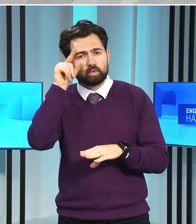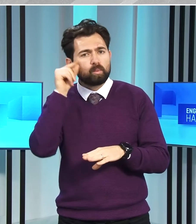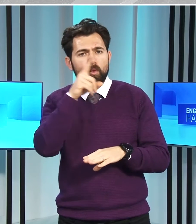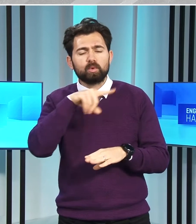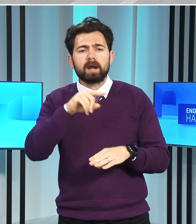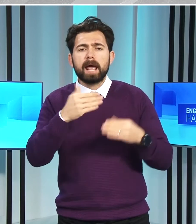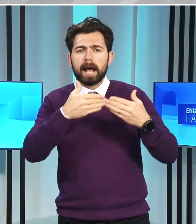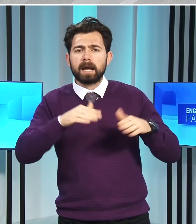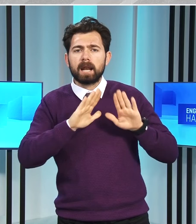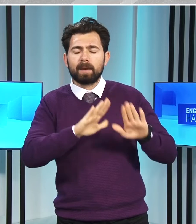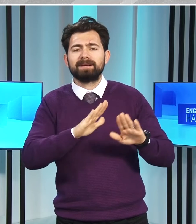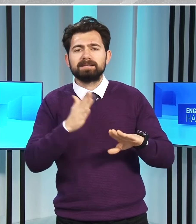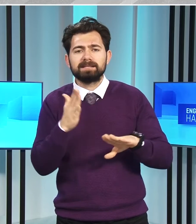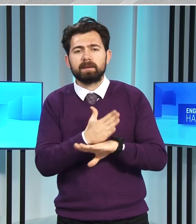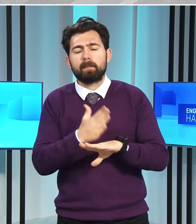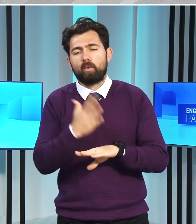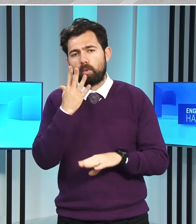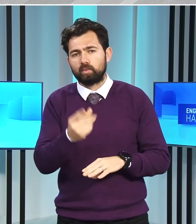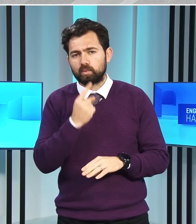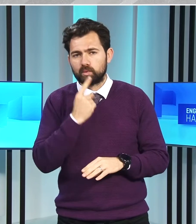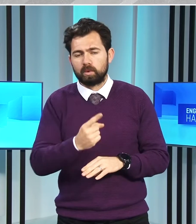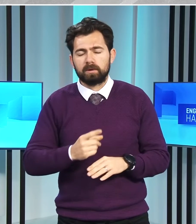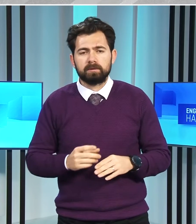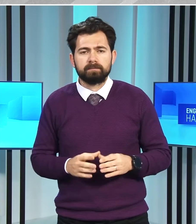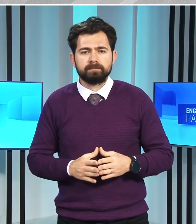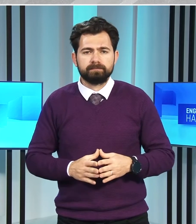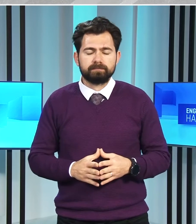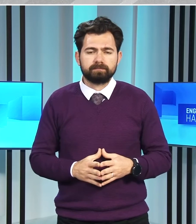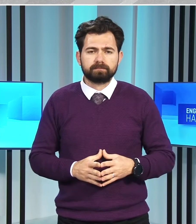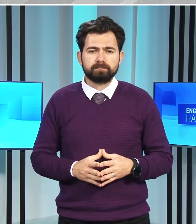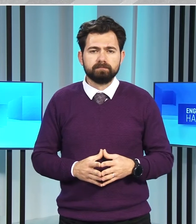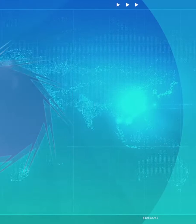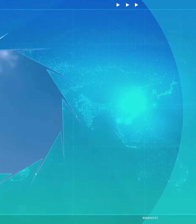kaynaklandığının altının çizildiği de ifade edildi.